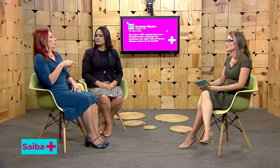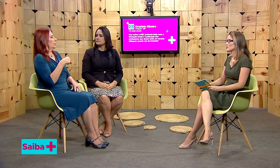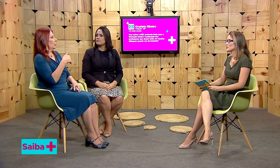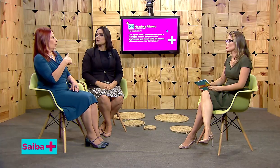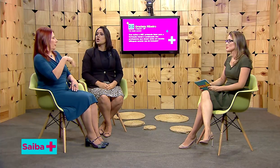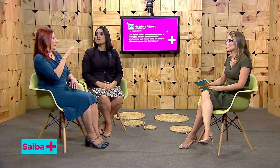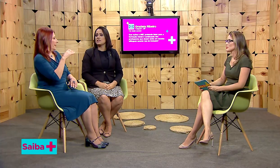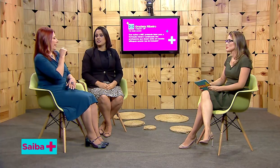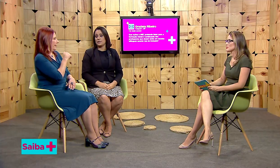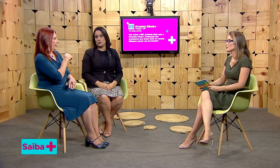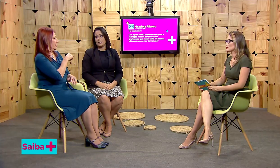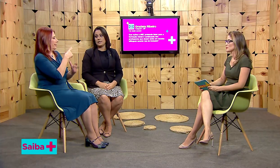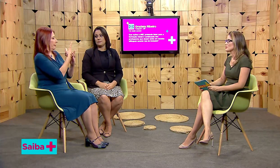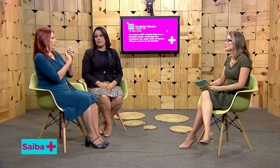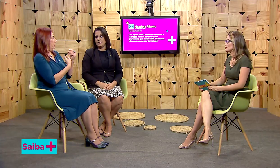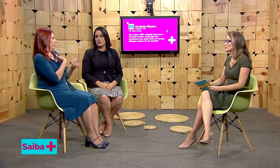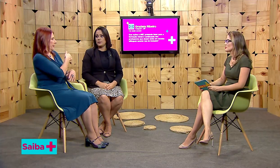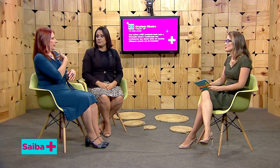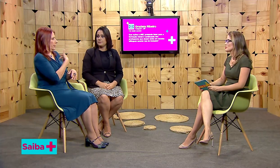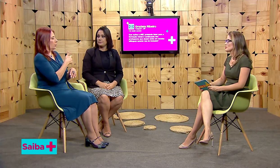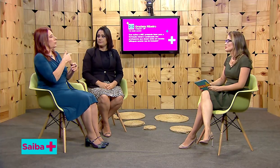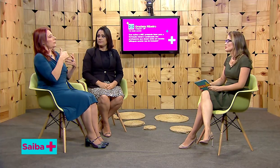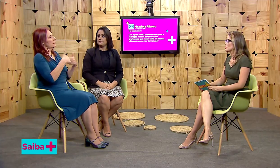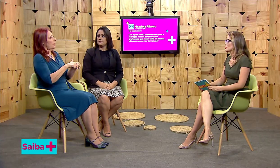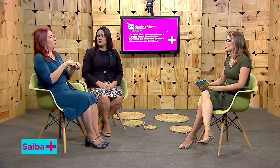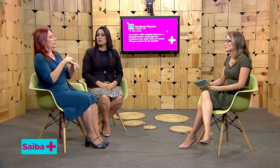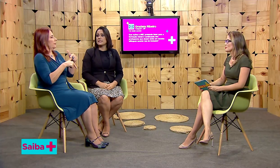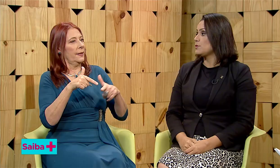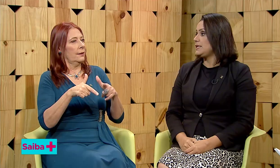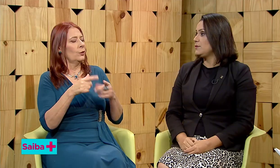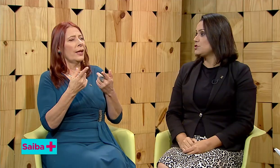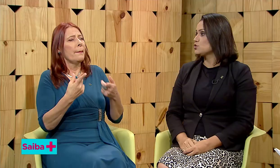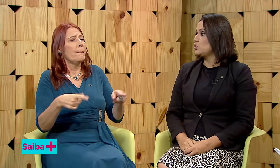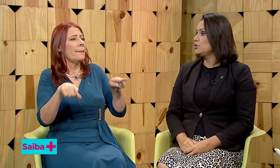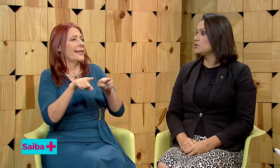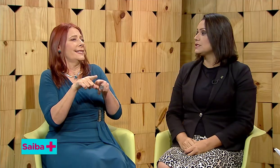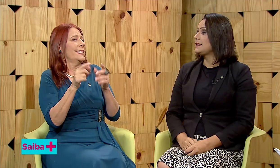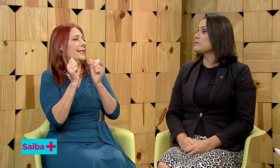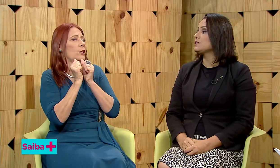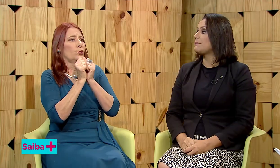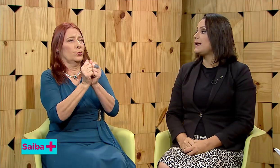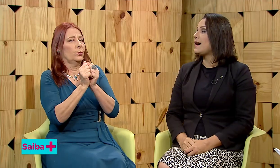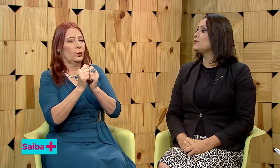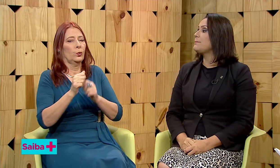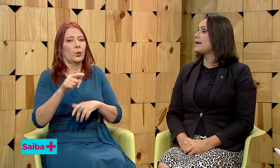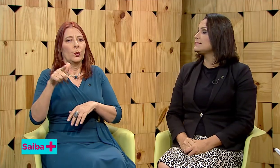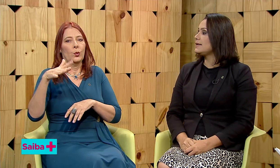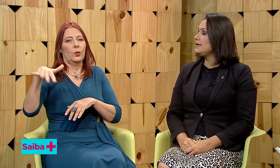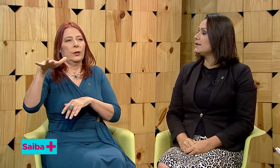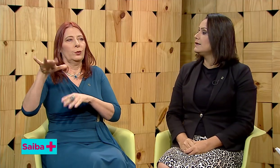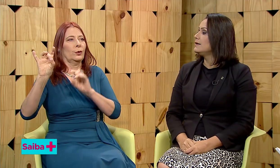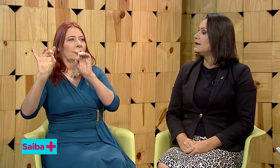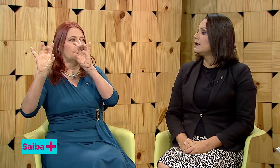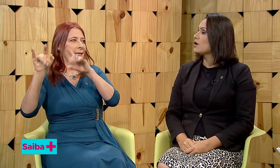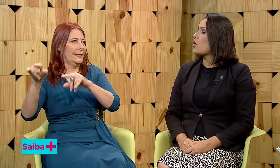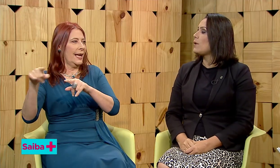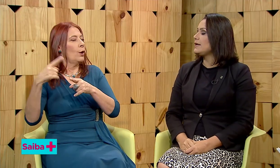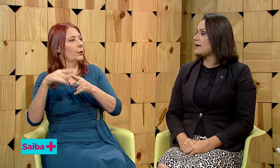Nós, da Diretoria Bilíngue, de Educação Bilíngue de Surdos, temos trabalhado em parceria com a